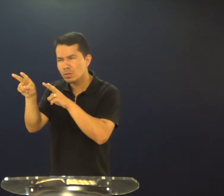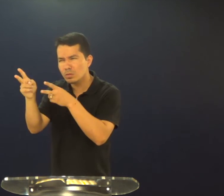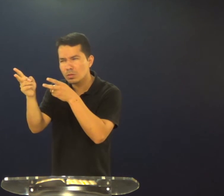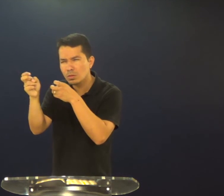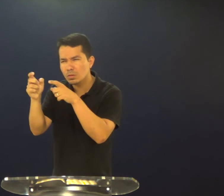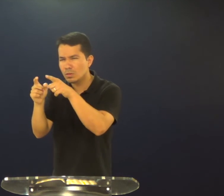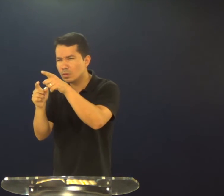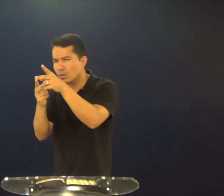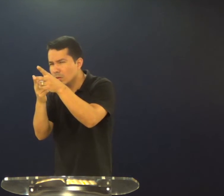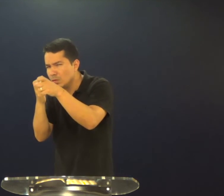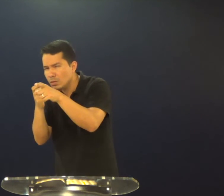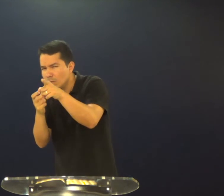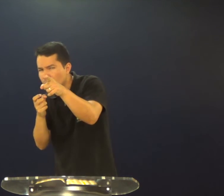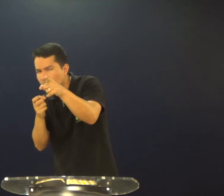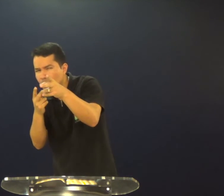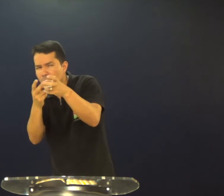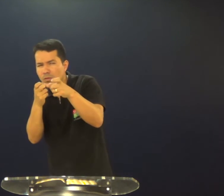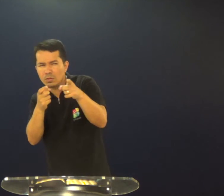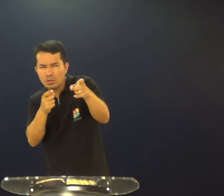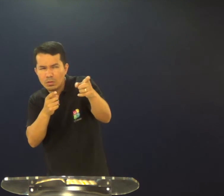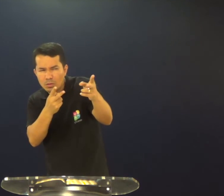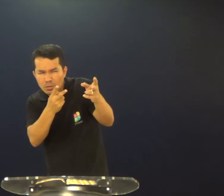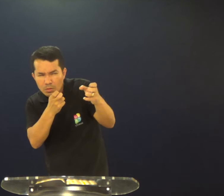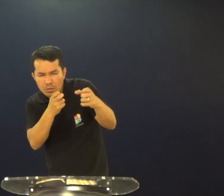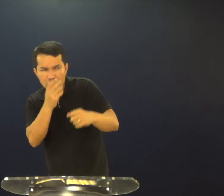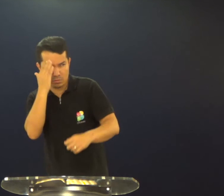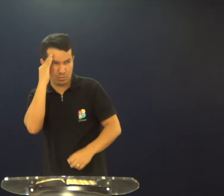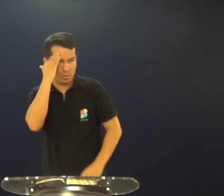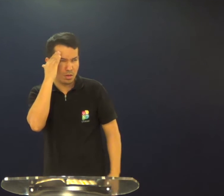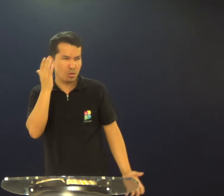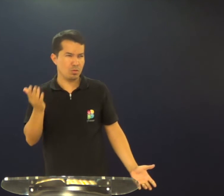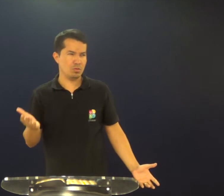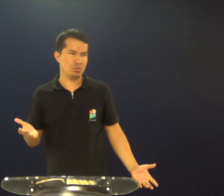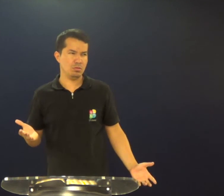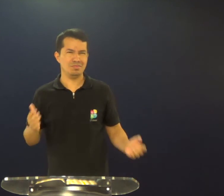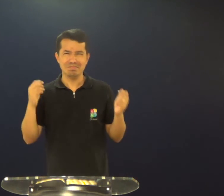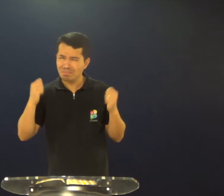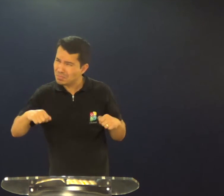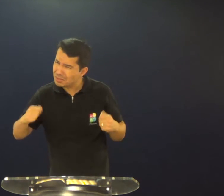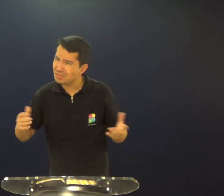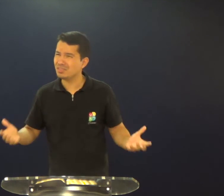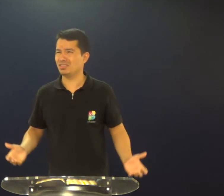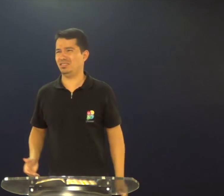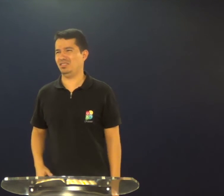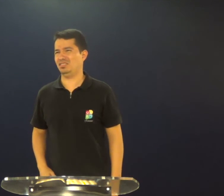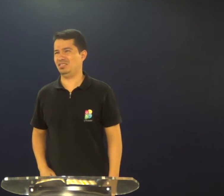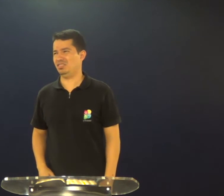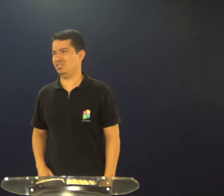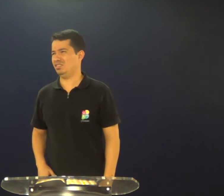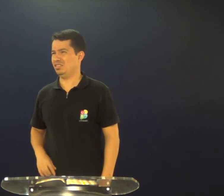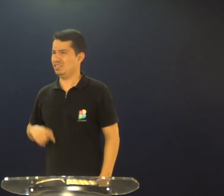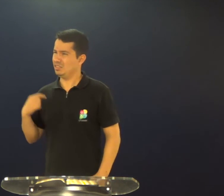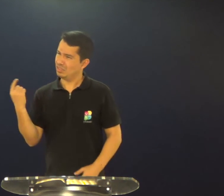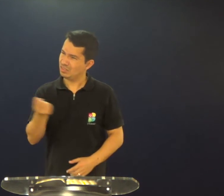precisamos perceber aquilo que é bom nas pessoas, entende? Nós precisamos disso,